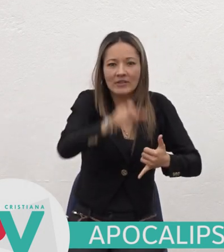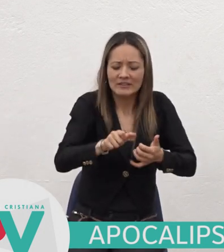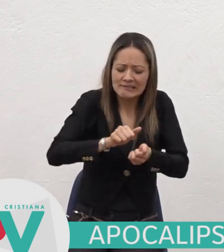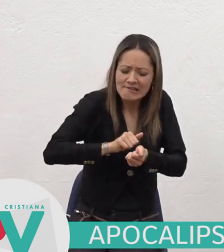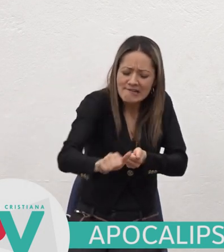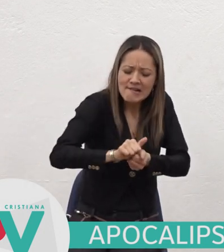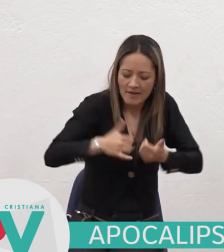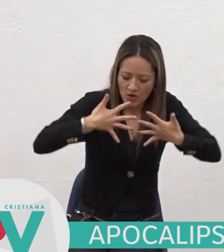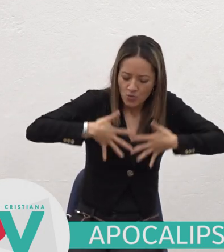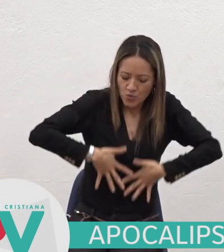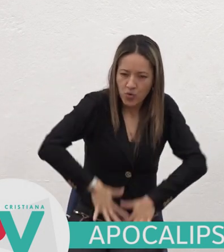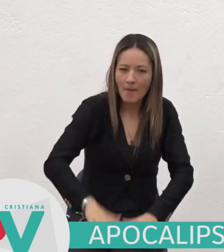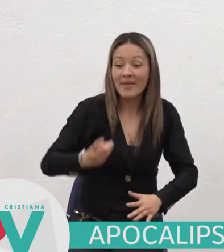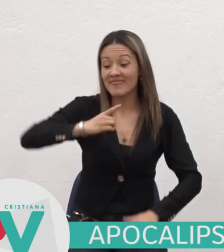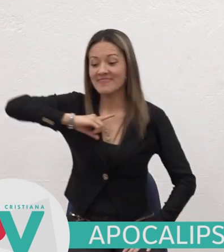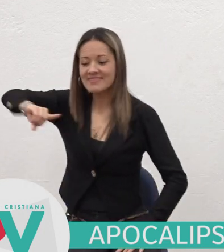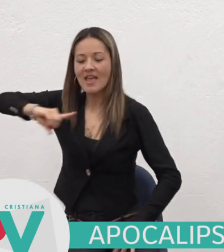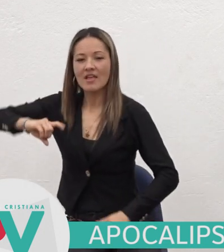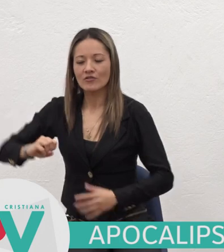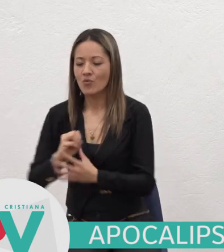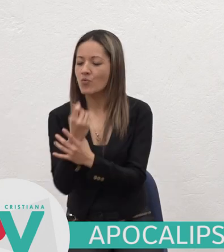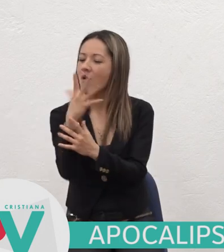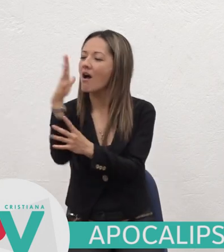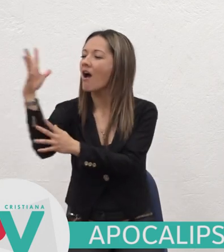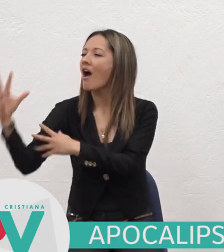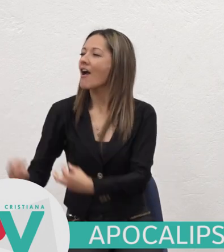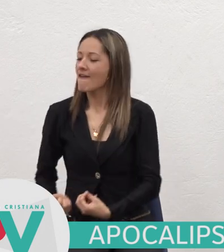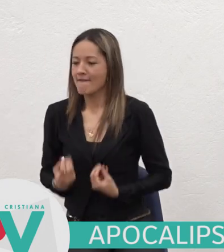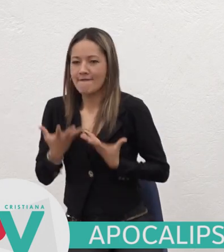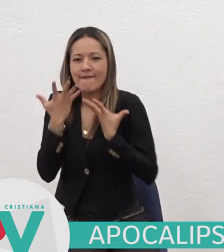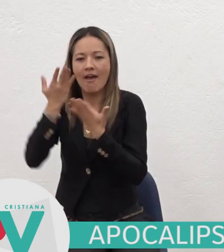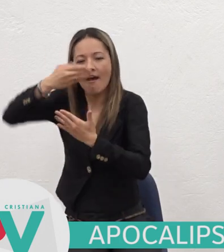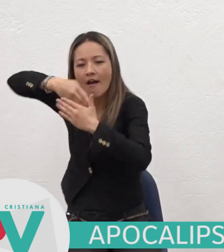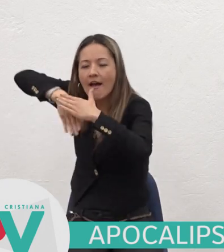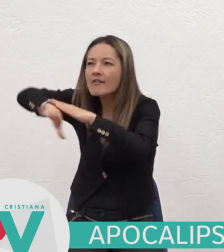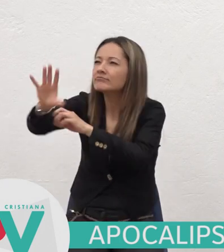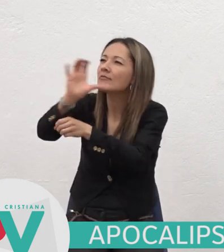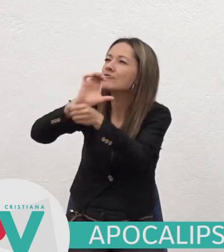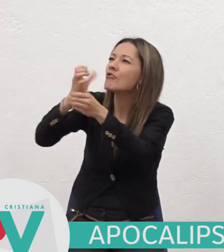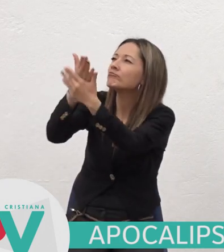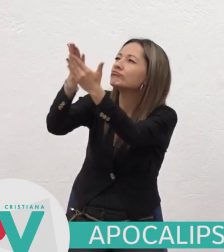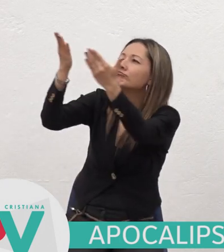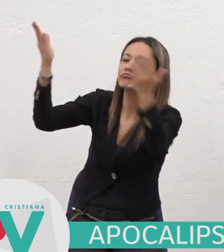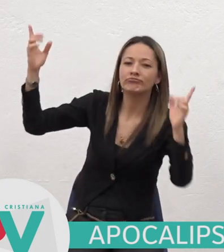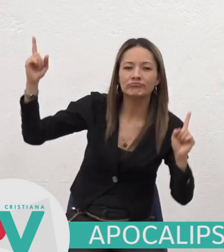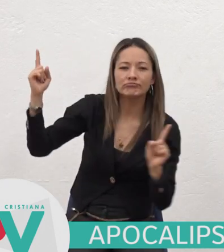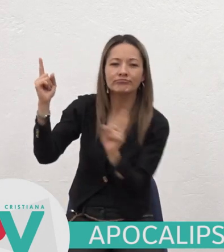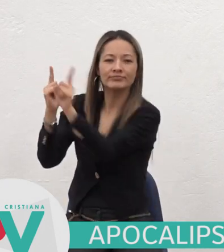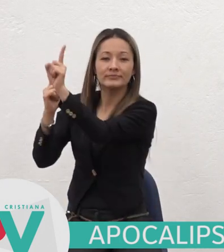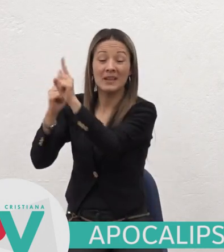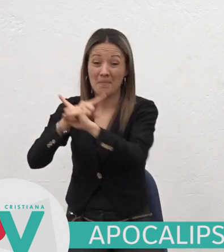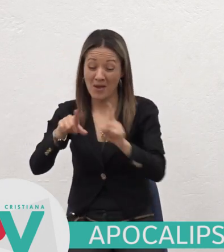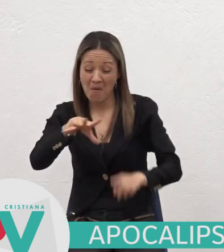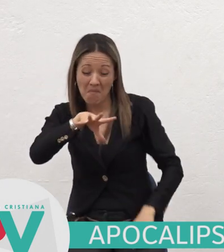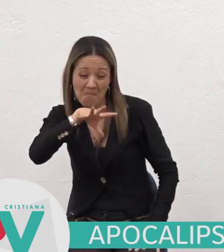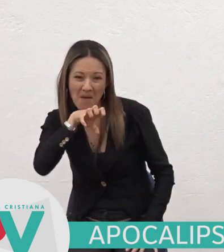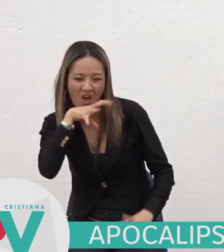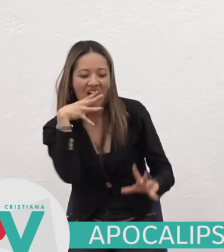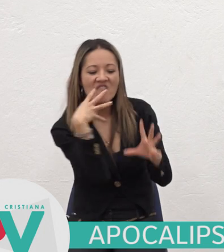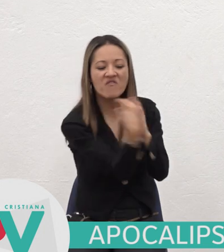árbol de la vida Y para entrar Por las puertas De la ciudad Mas los perros Estarán fuera Y los hechiceros Los fornicarios